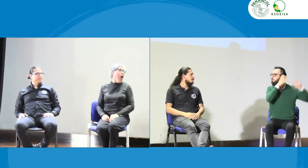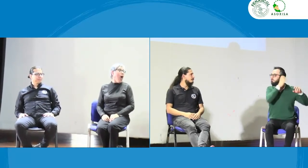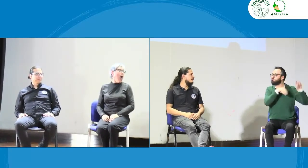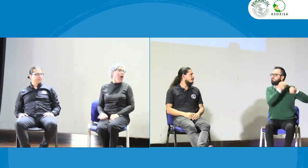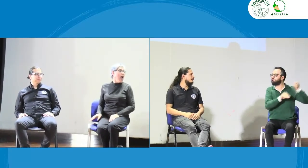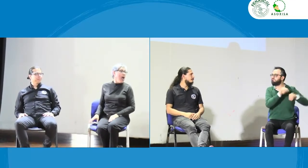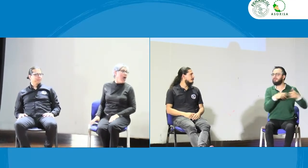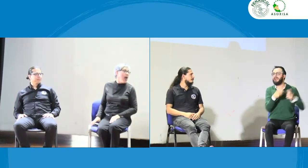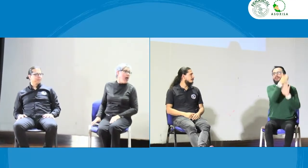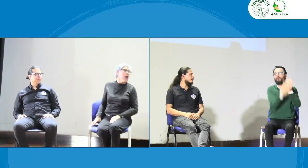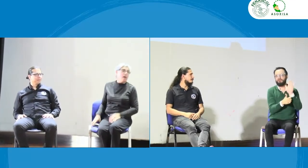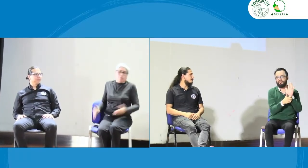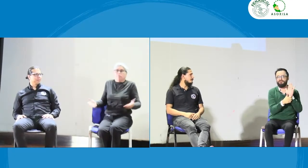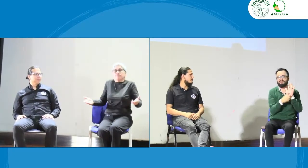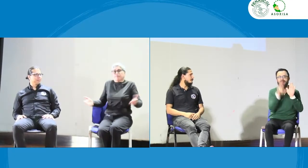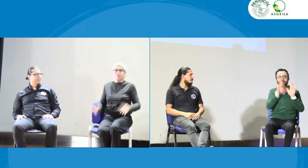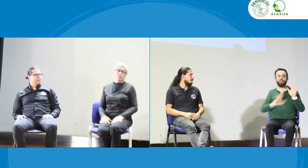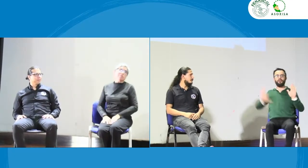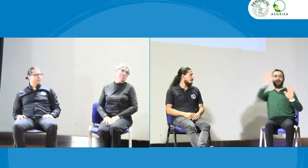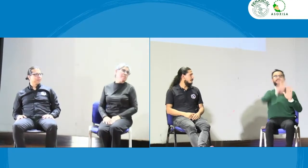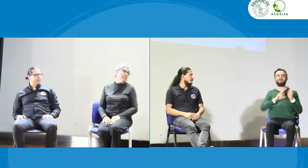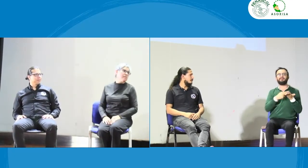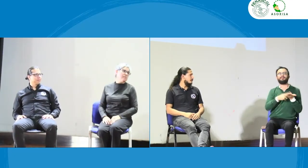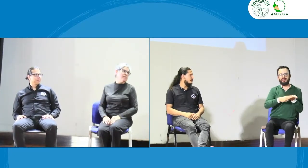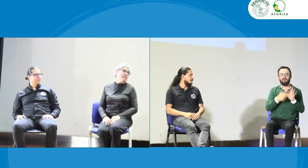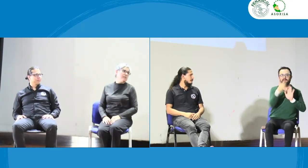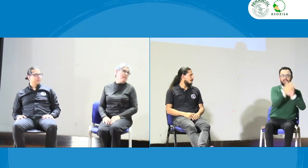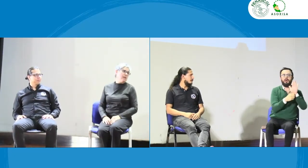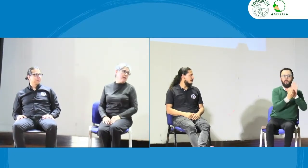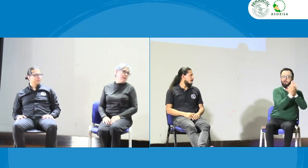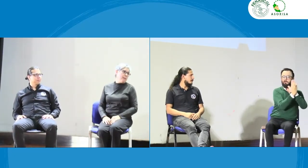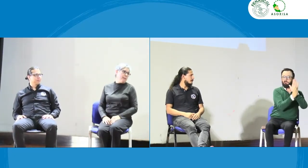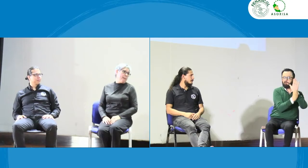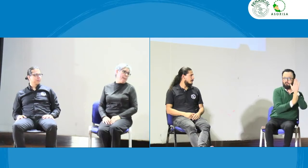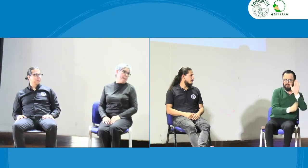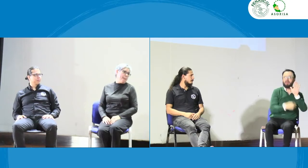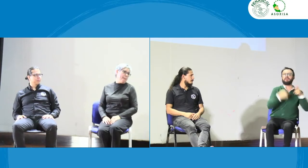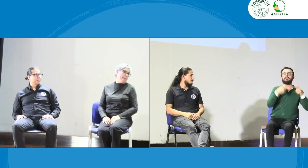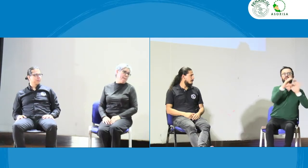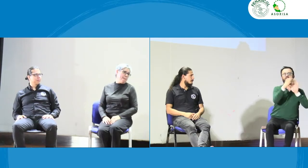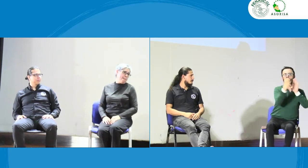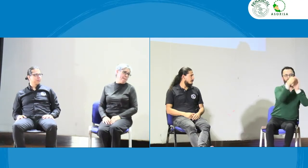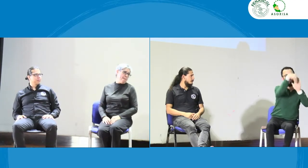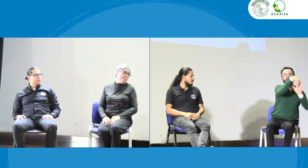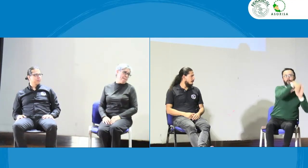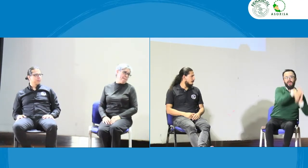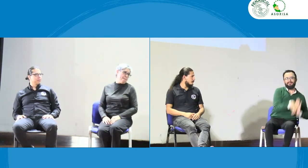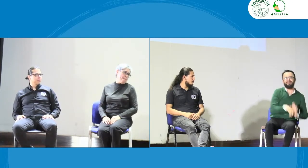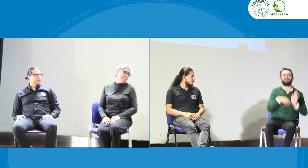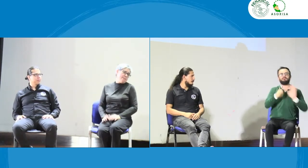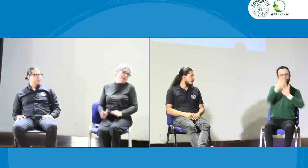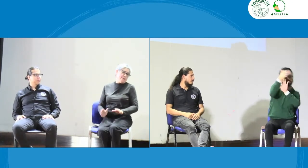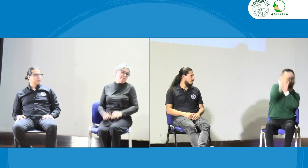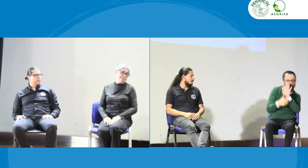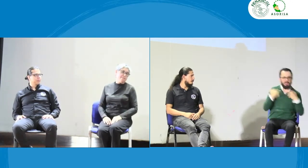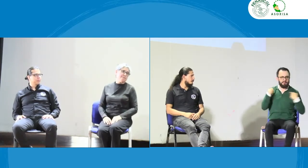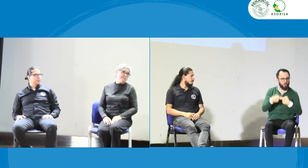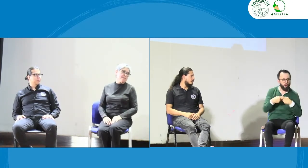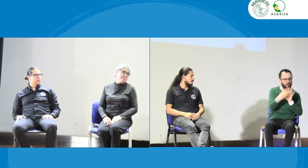es el INSOR y tengo entendido que el INSOR está preparando la NILSE y está preparando también allí sus contenidos todo lo que tiene